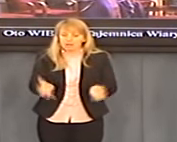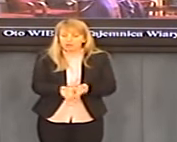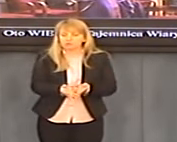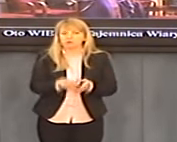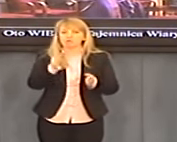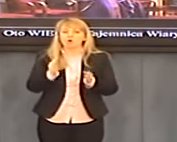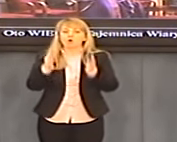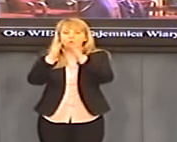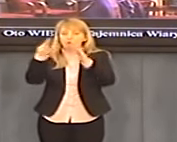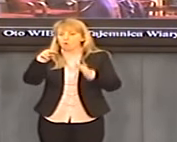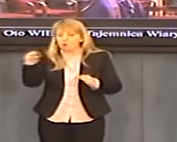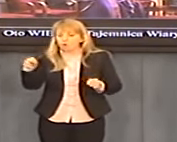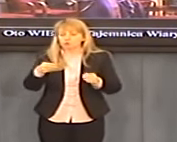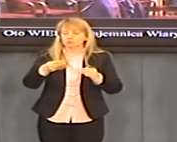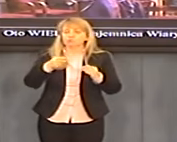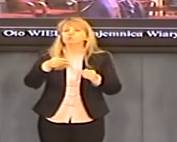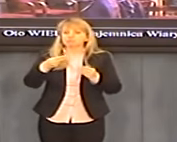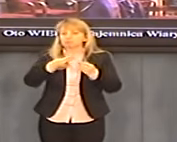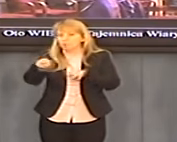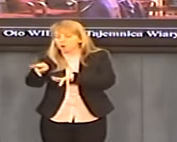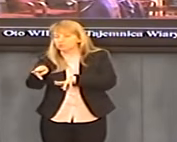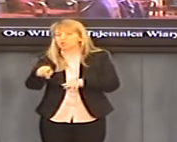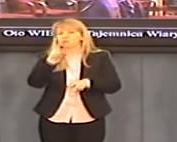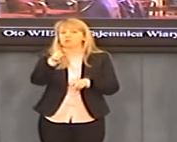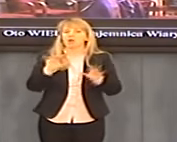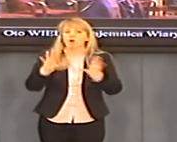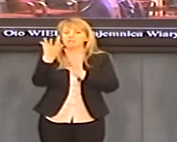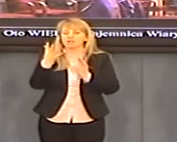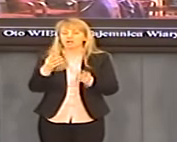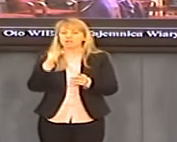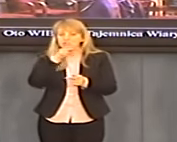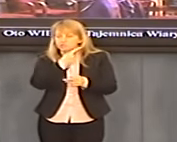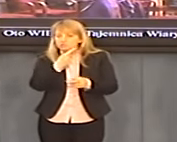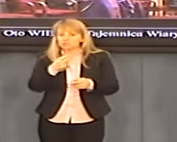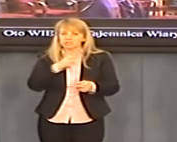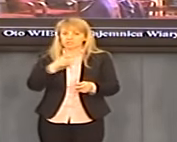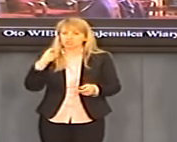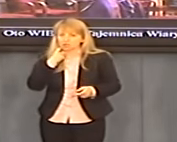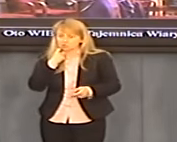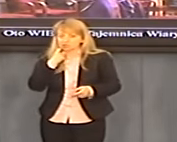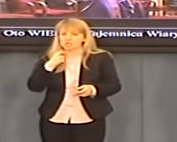zwrócił i przekazał dla ofiar pedofilii, dla osób ubogich, dla osób,